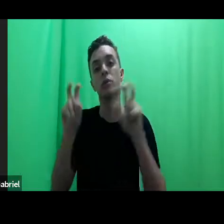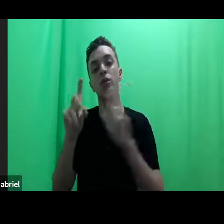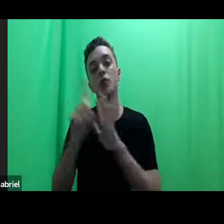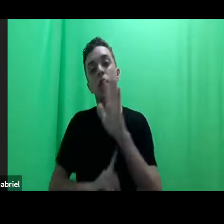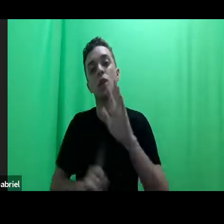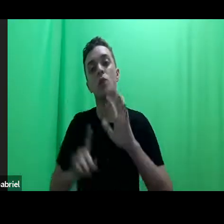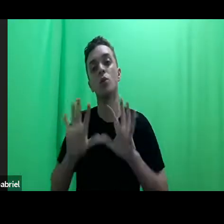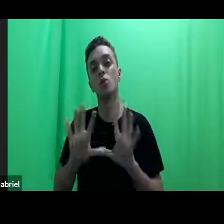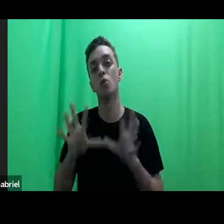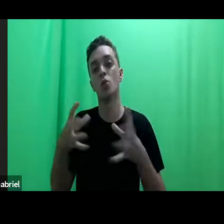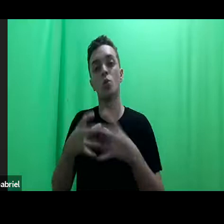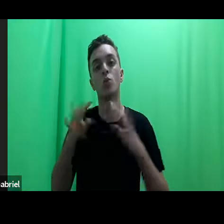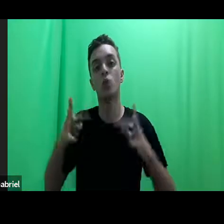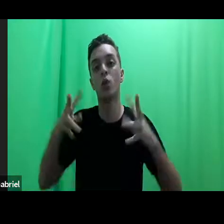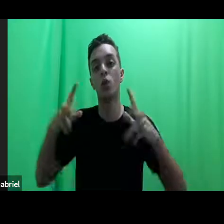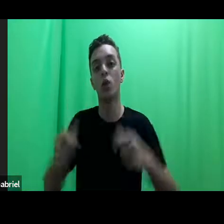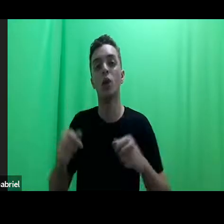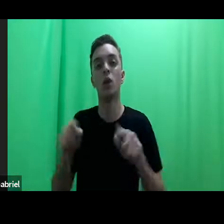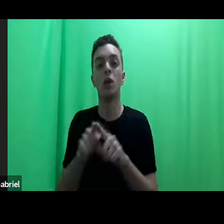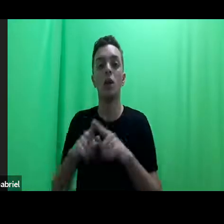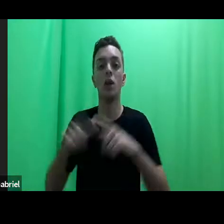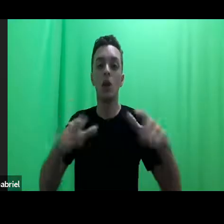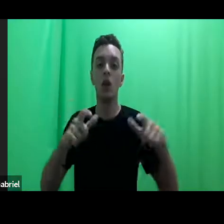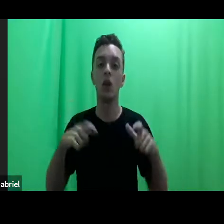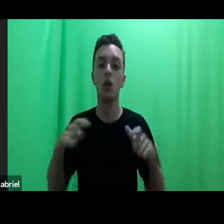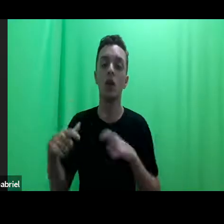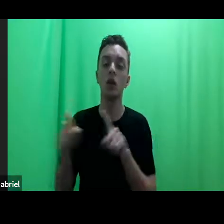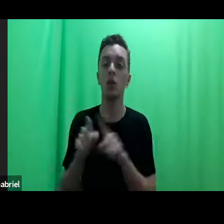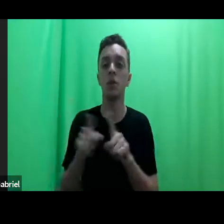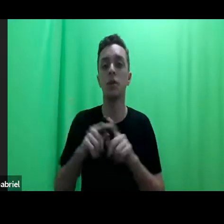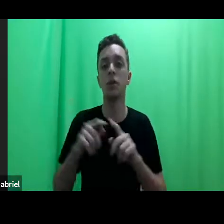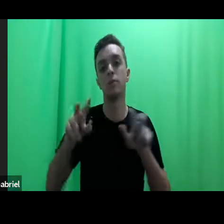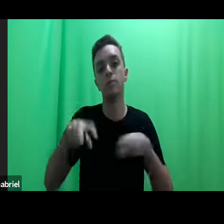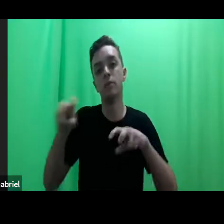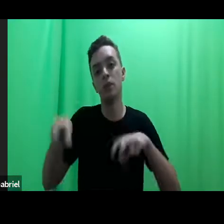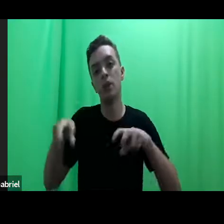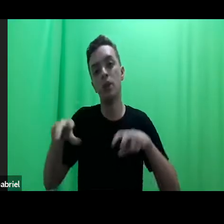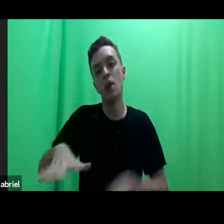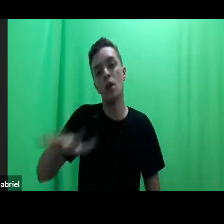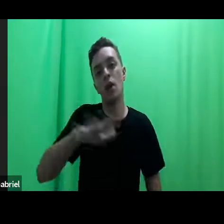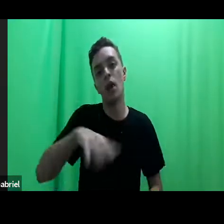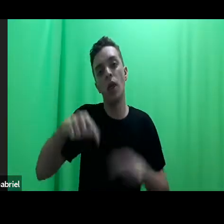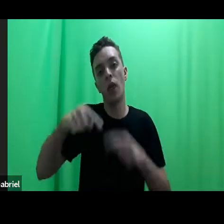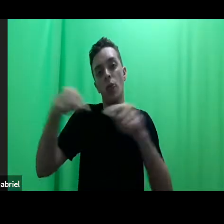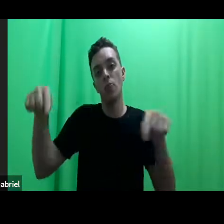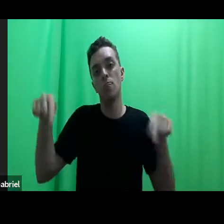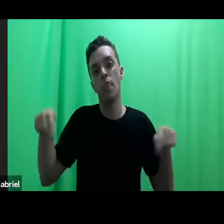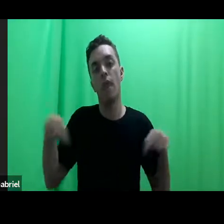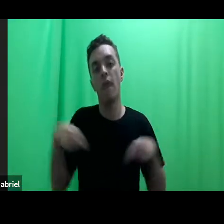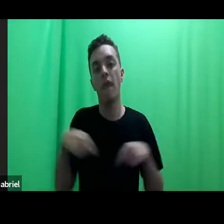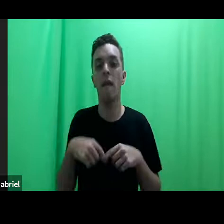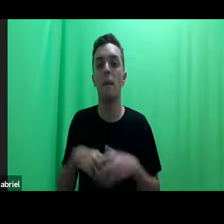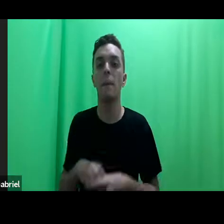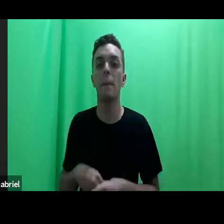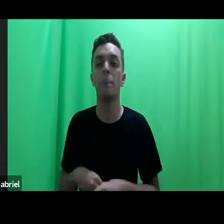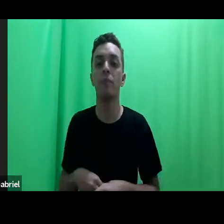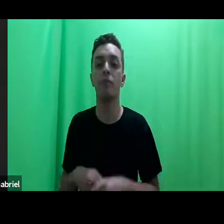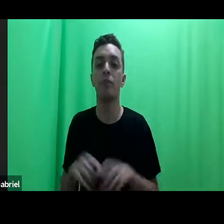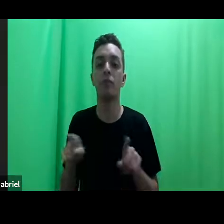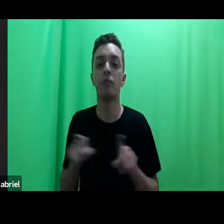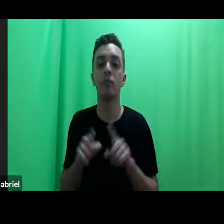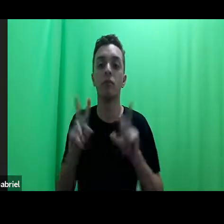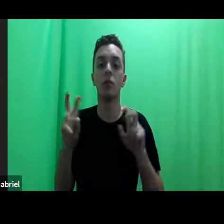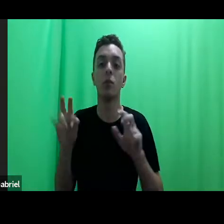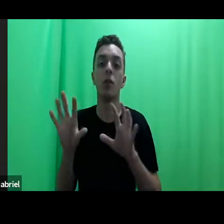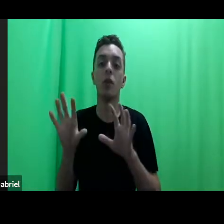a partir do território, como lutas rurais, no caso de comunidades